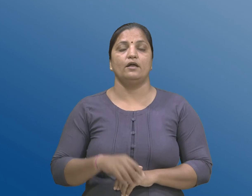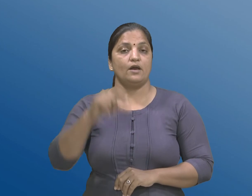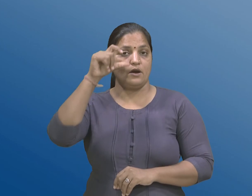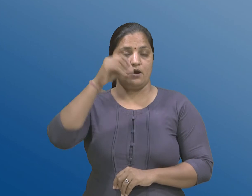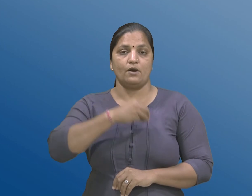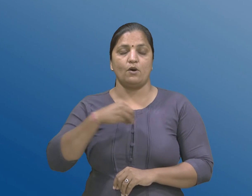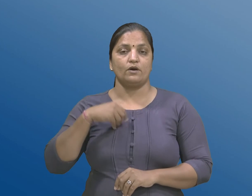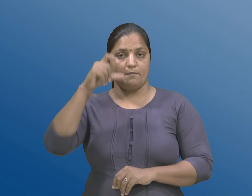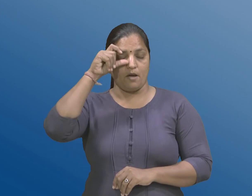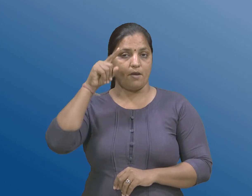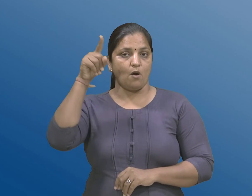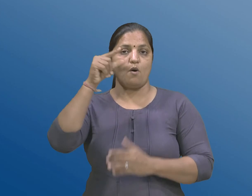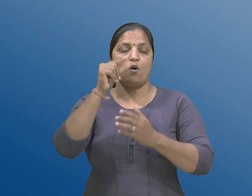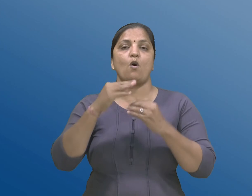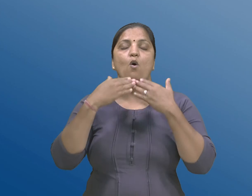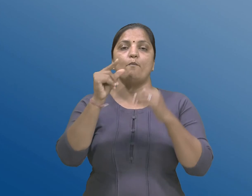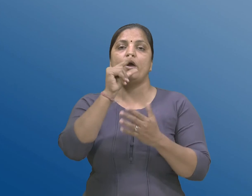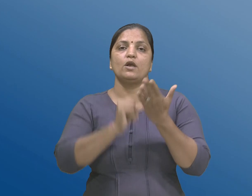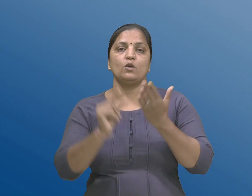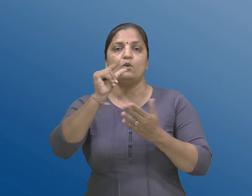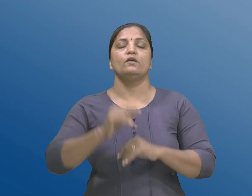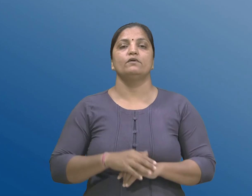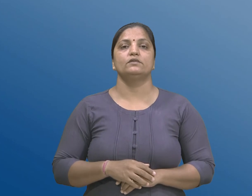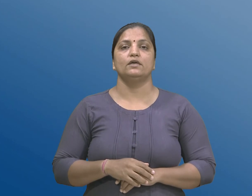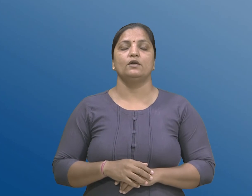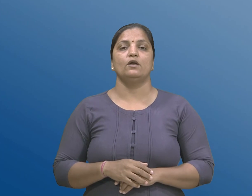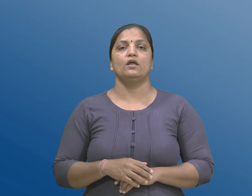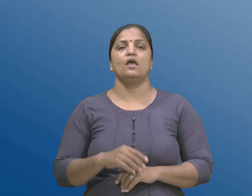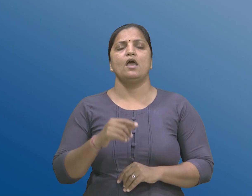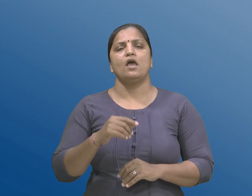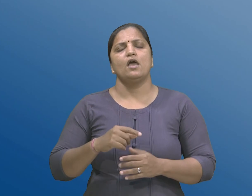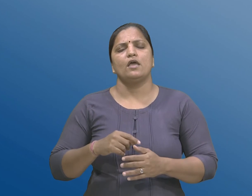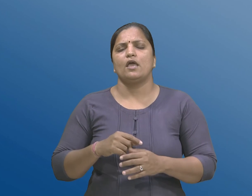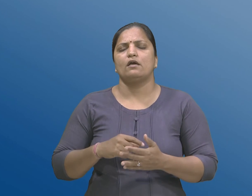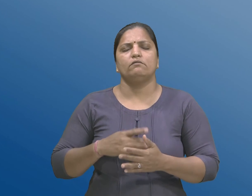साहिब आमबेरकर ओपन निवसिटी नो एक नम्ब्र प्रयास छे।